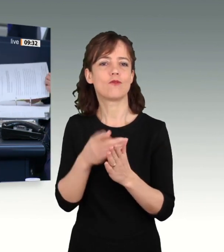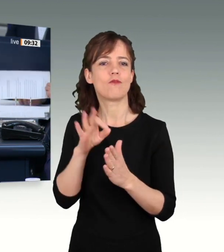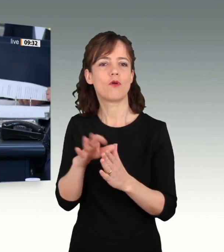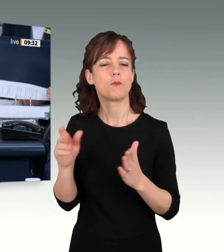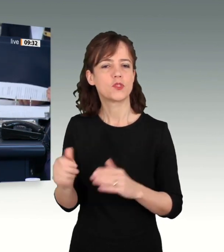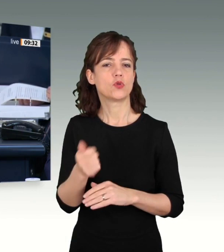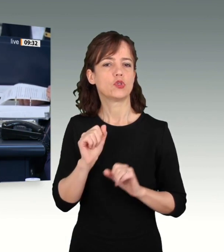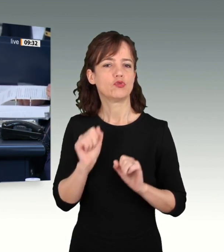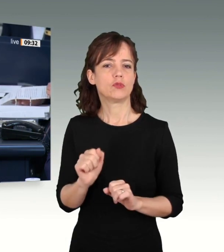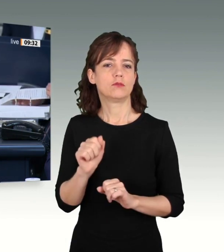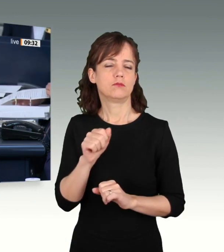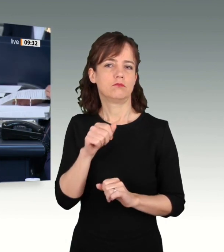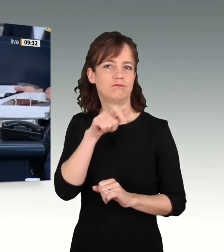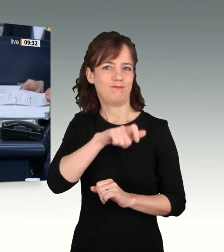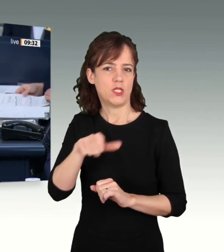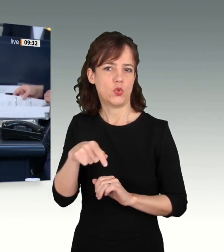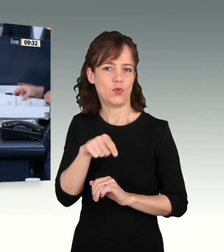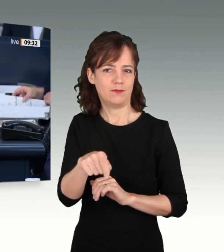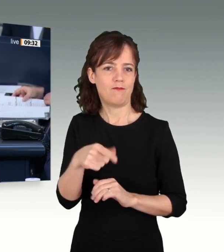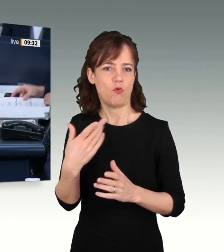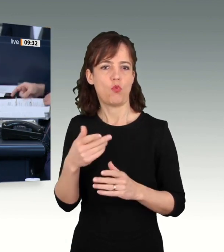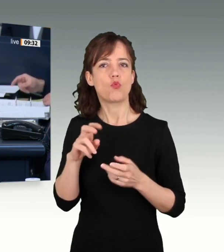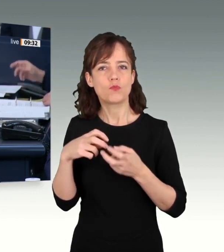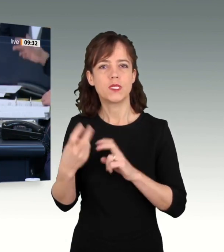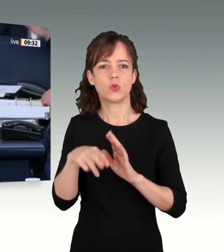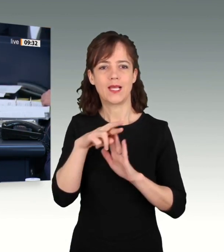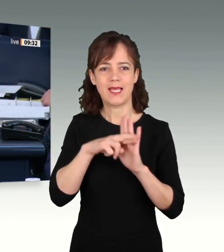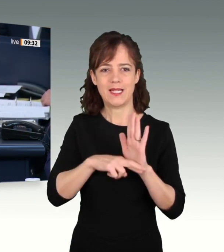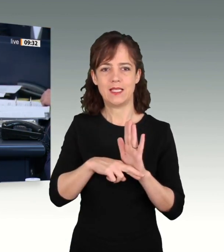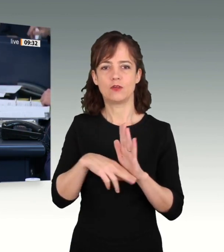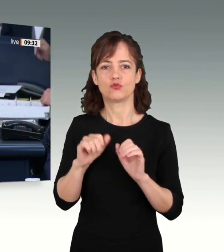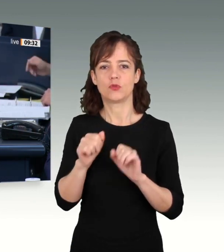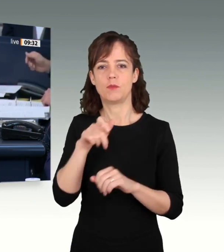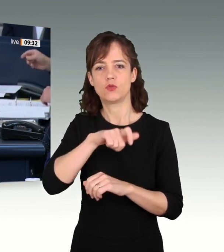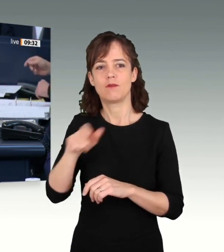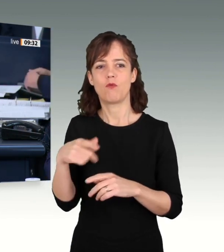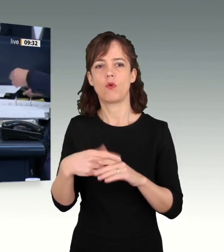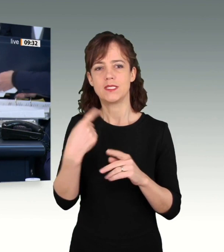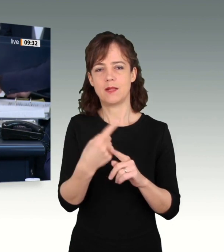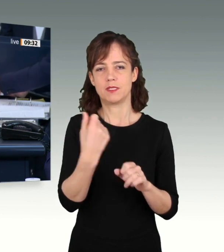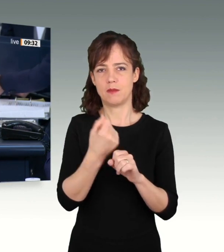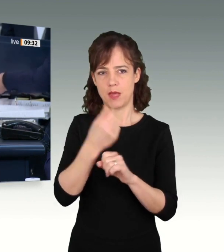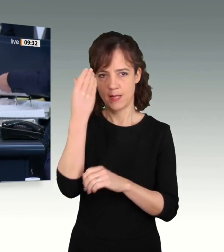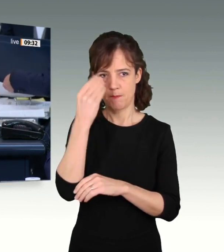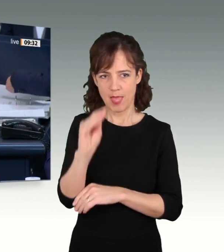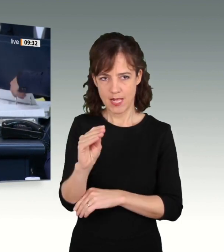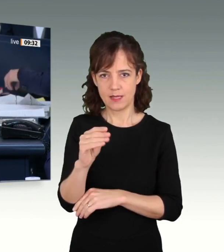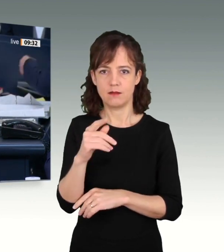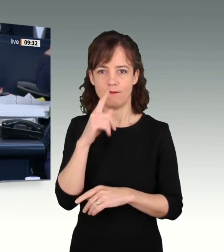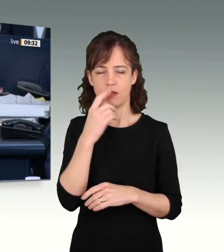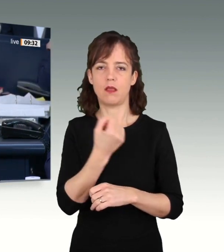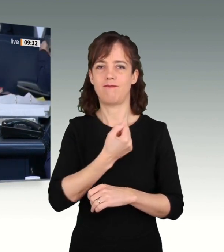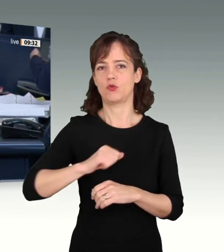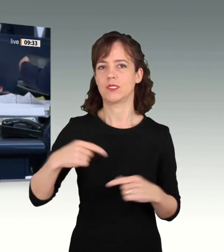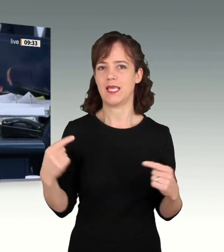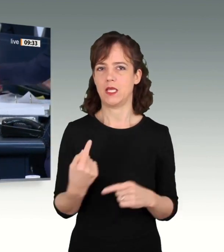Verstöße gegen das Unionsrecht melden, mit einer Debattendauer von 39 Minuten zu beraten. Die weiteren